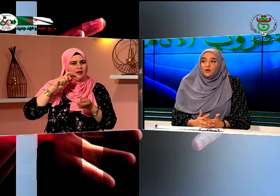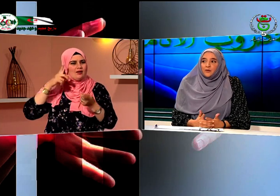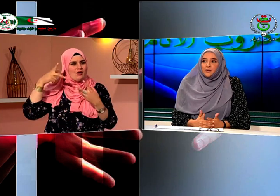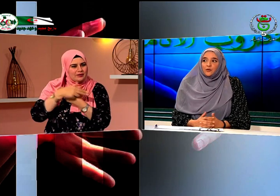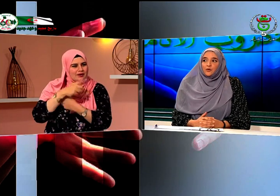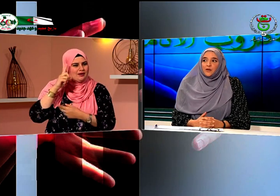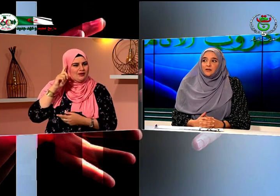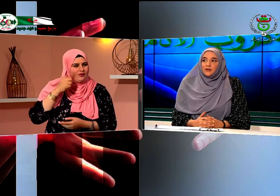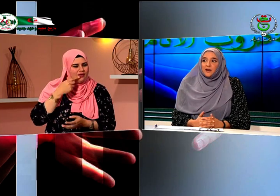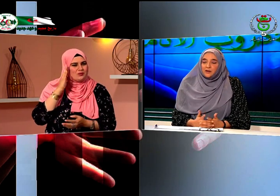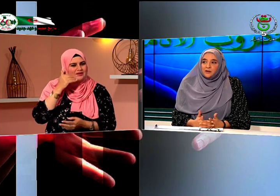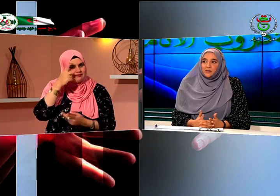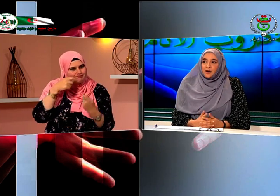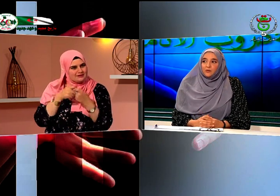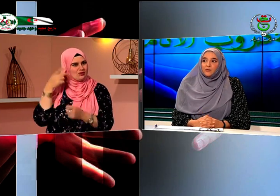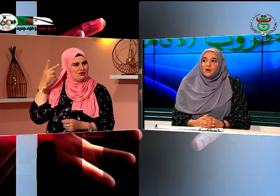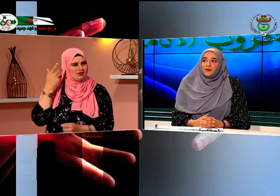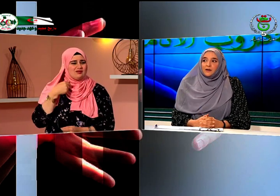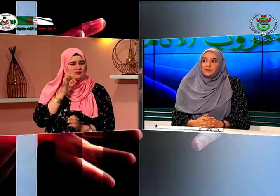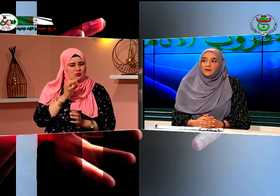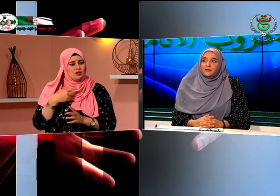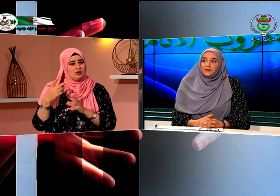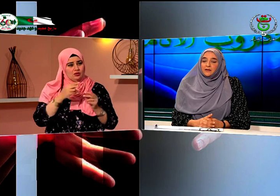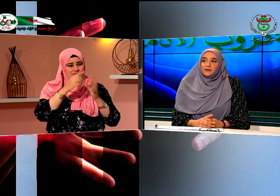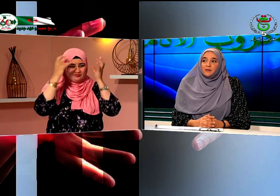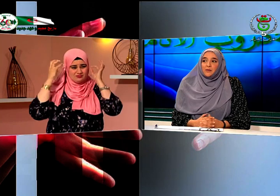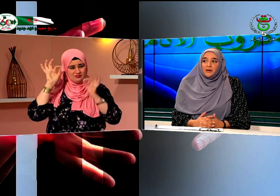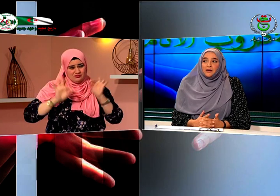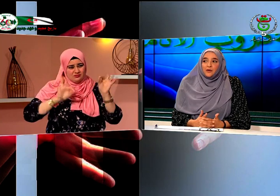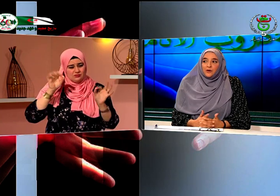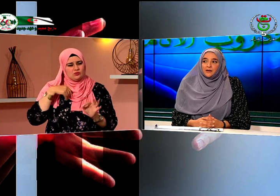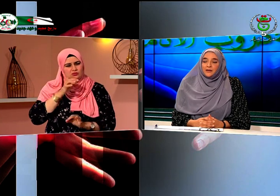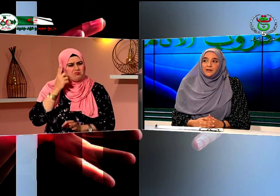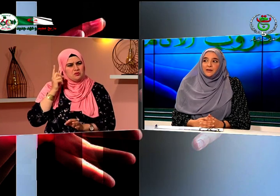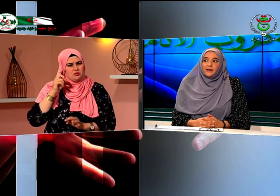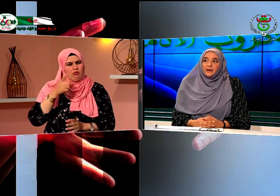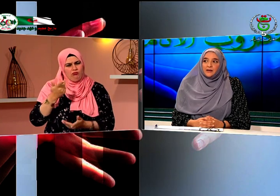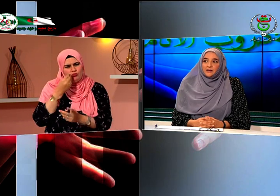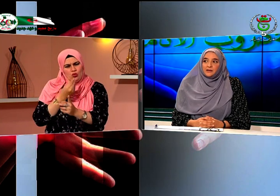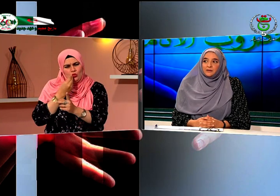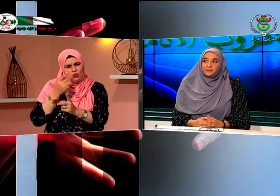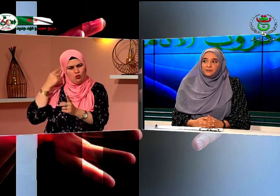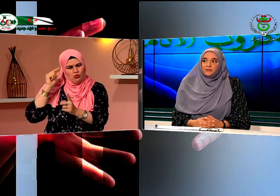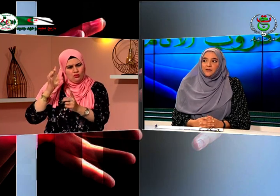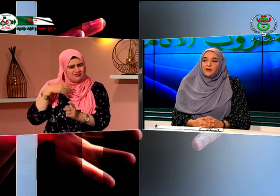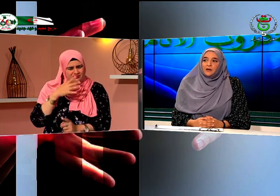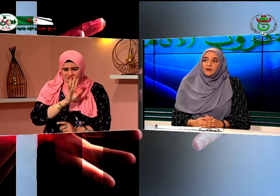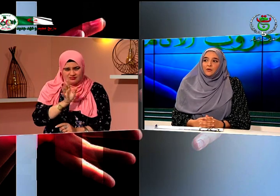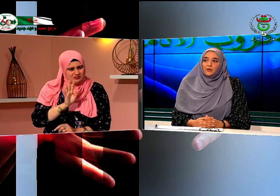والدين أنها صماء يعني الصمم لا يرى يعني هي إعاقة حسية يقولوا